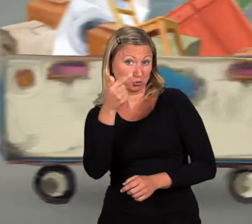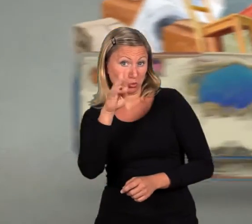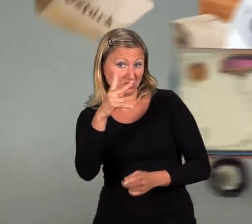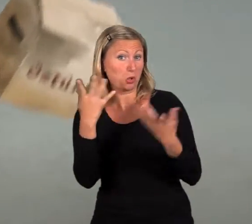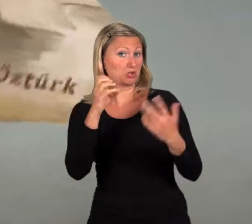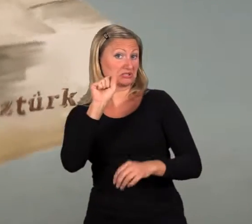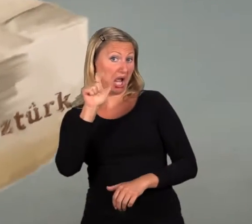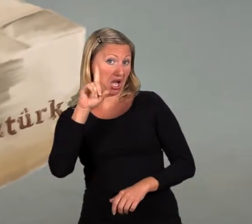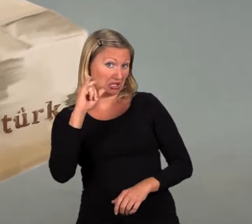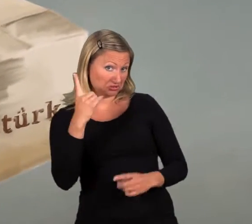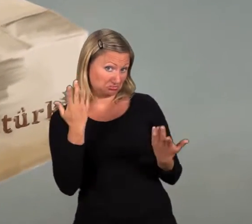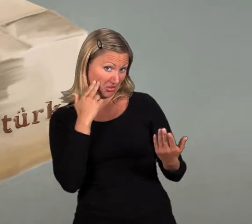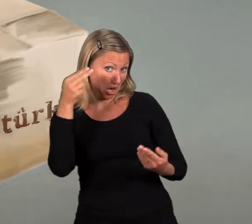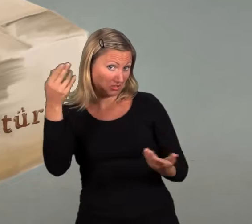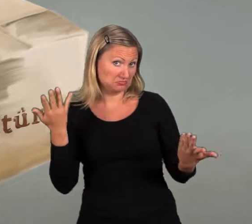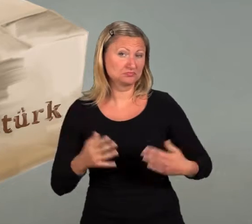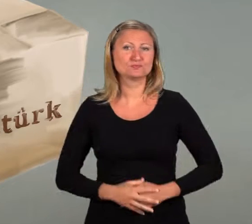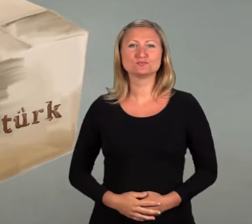bekommen Weil sie Öztürk oder Salid heißen